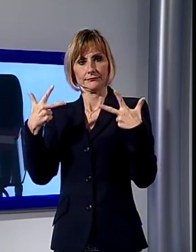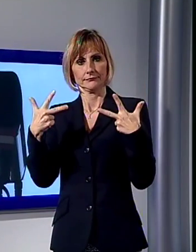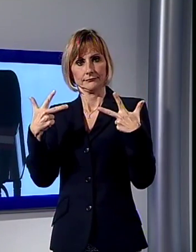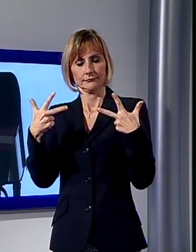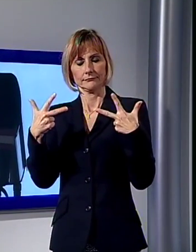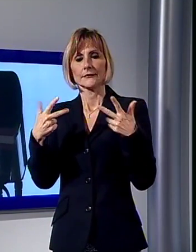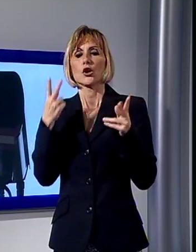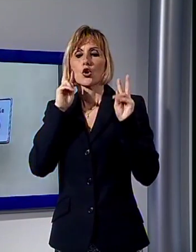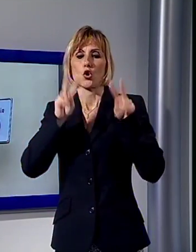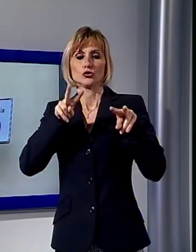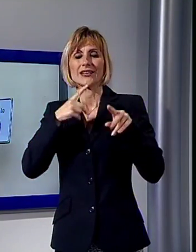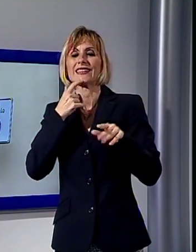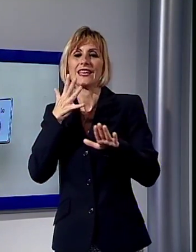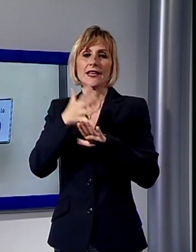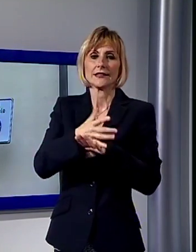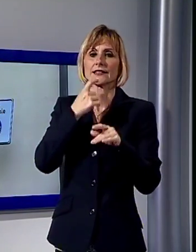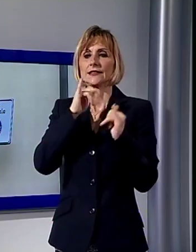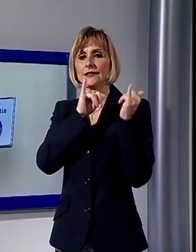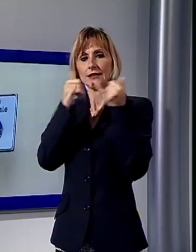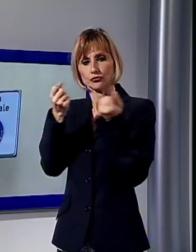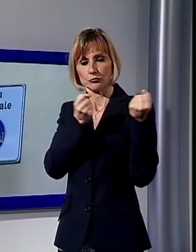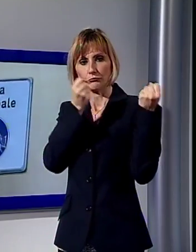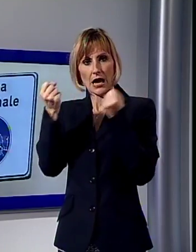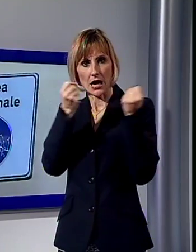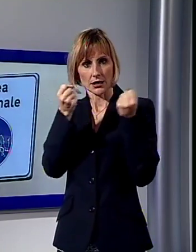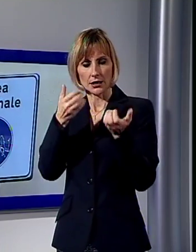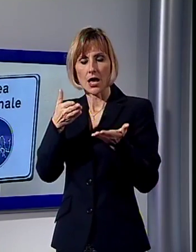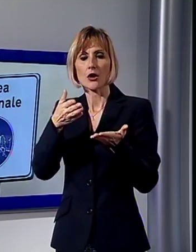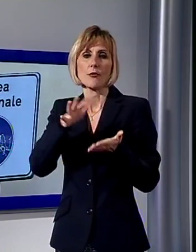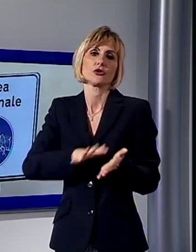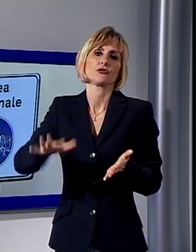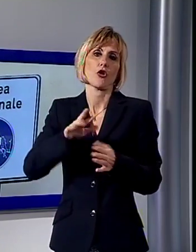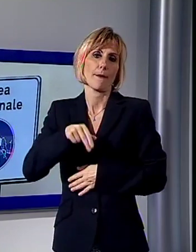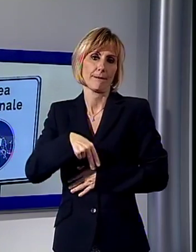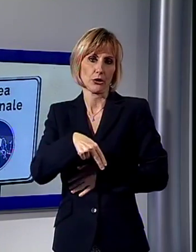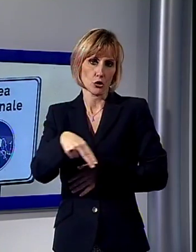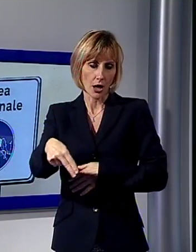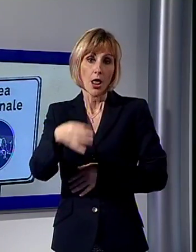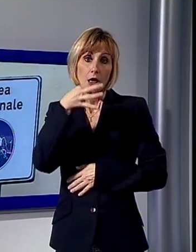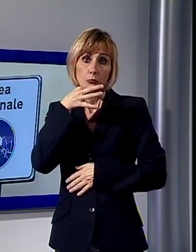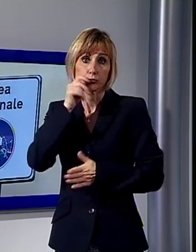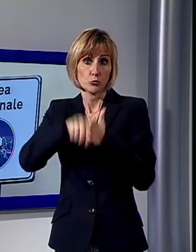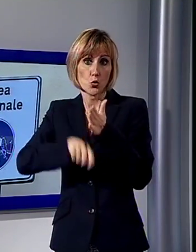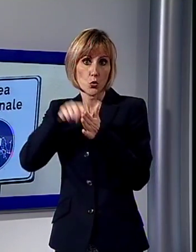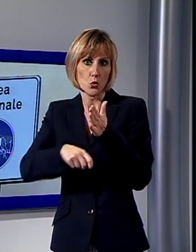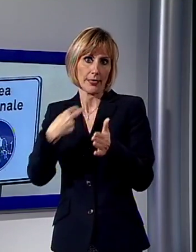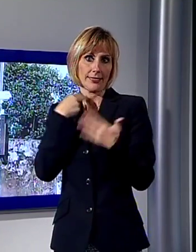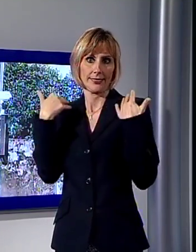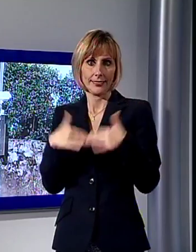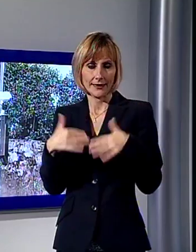a vigilare su chi entra e chi esce in auto dalla zona pedonale, consentendo di conseguenza multe salate ai trasgressori. È una